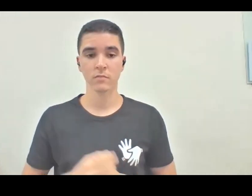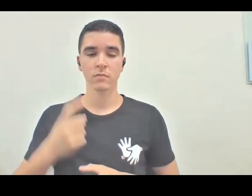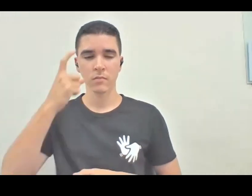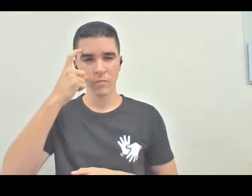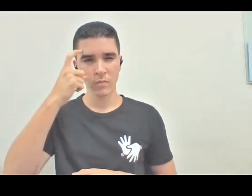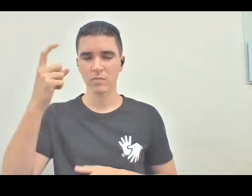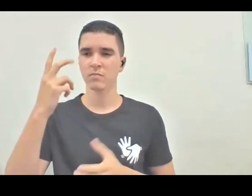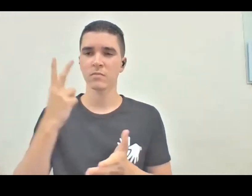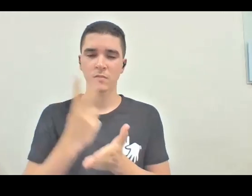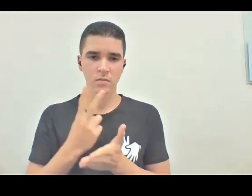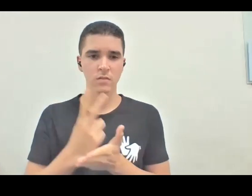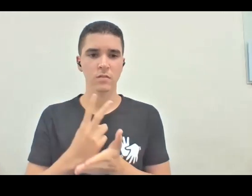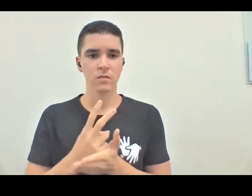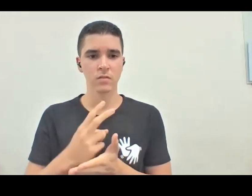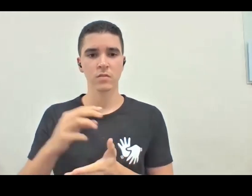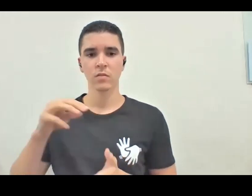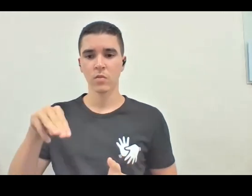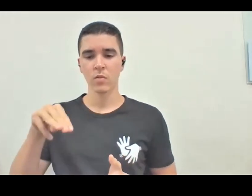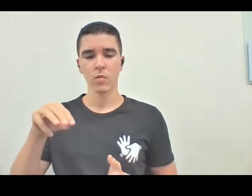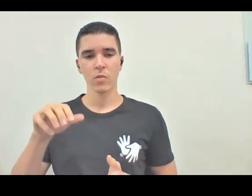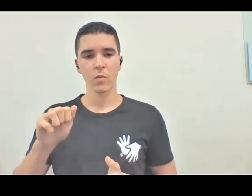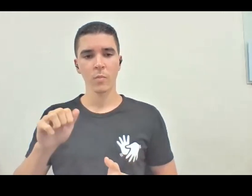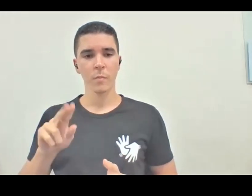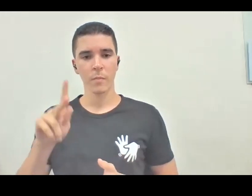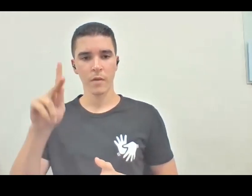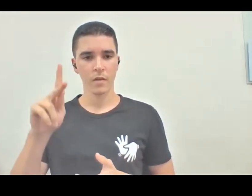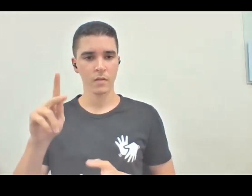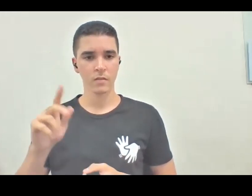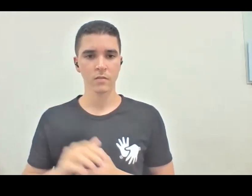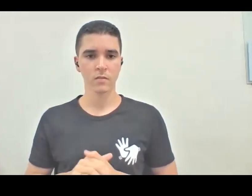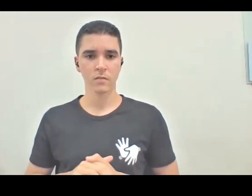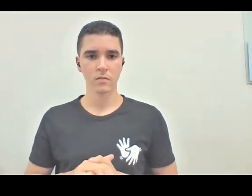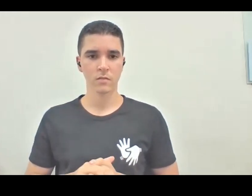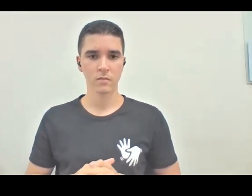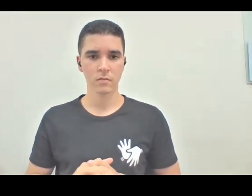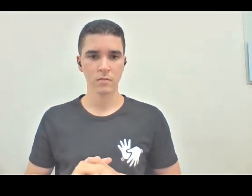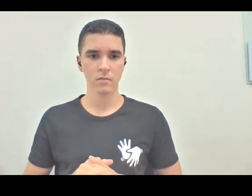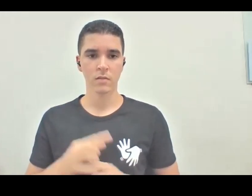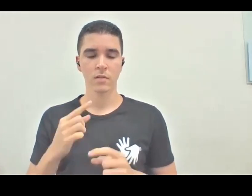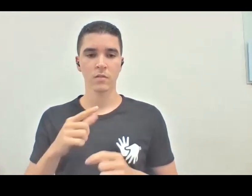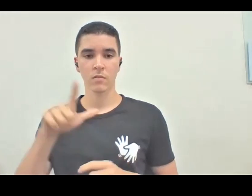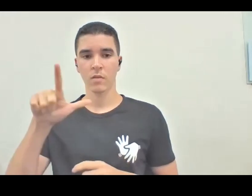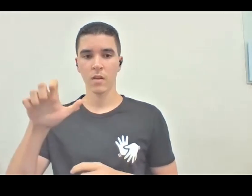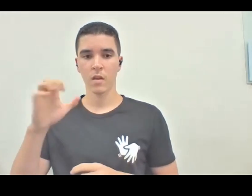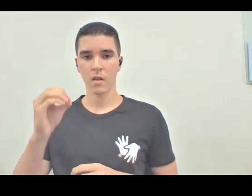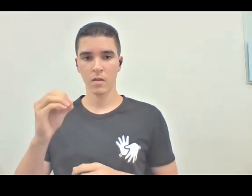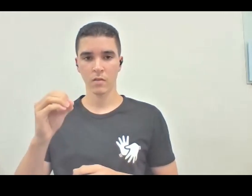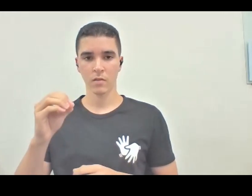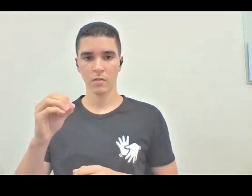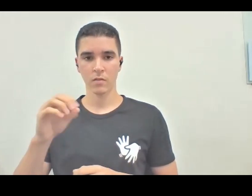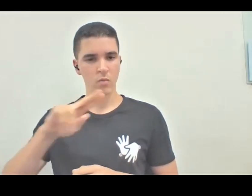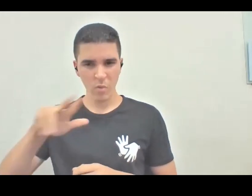no Man, que tem o Castilho lá, né, ele está lá, ele não é responsável, o Léo, não é?